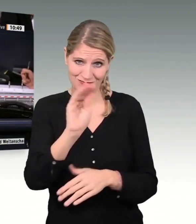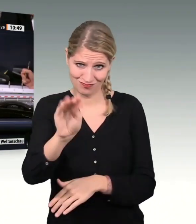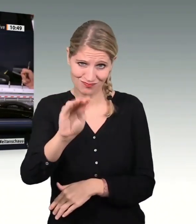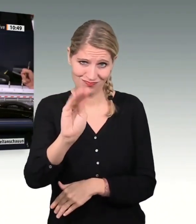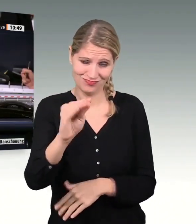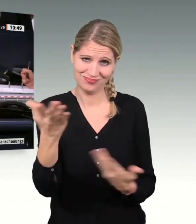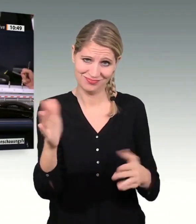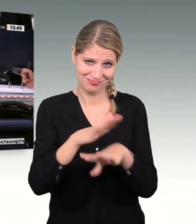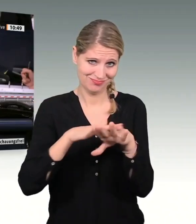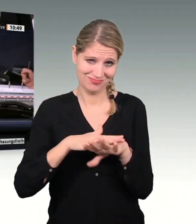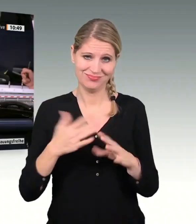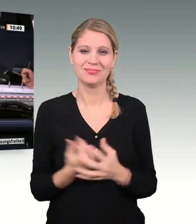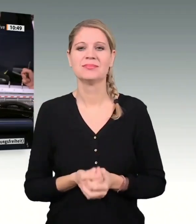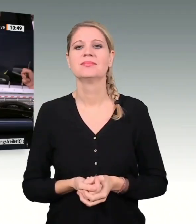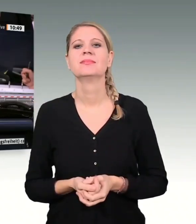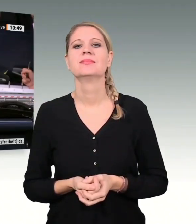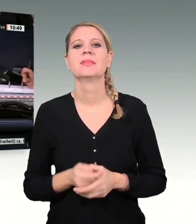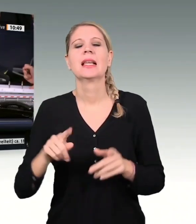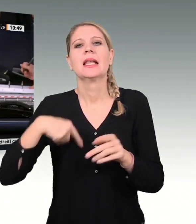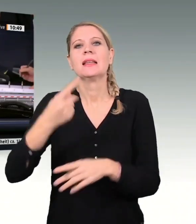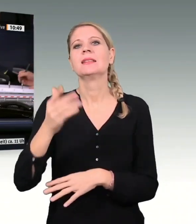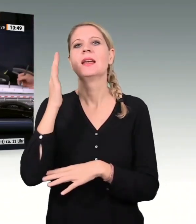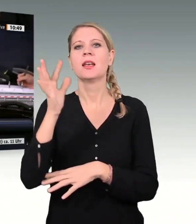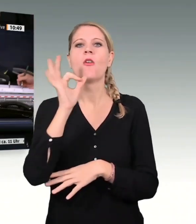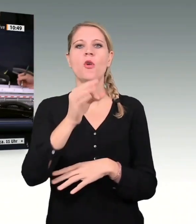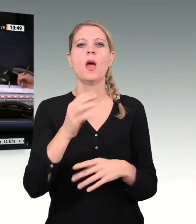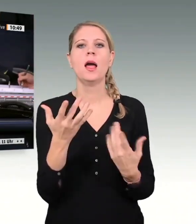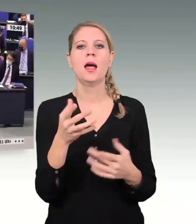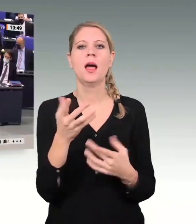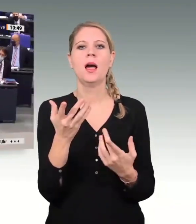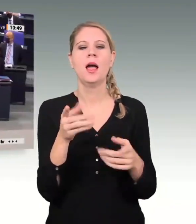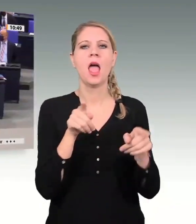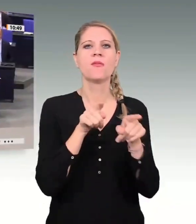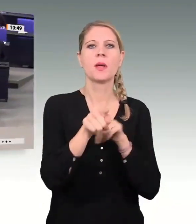Nächste Rednerin für die FDP-Fraktion, Renata Alt.